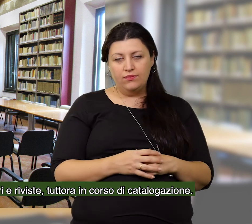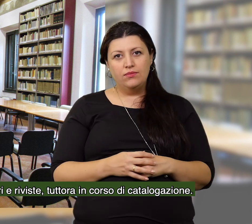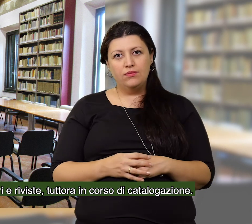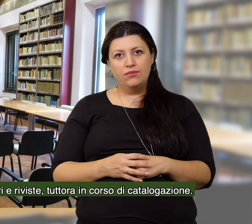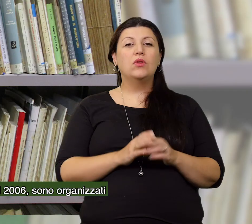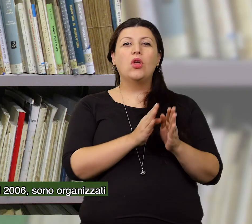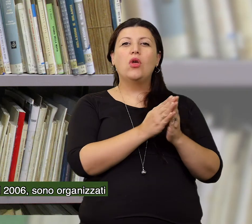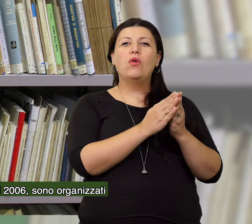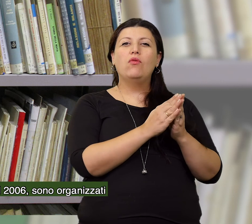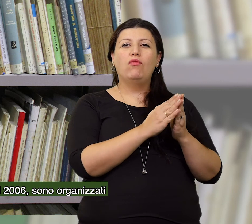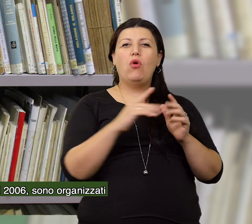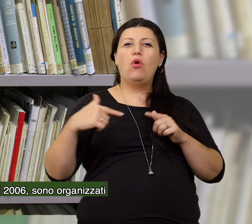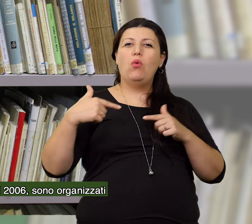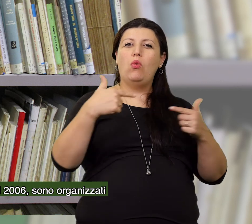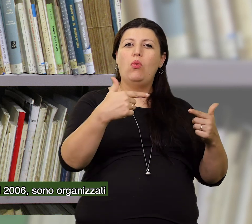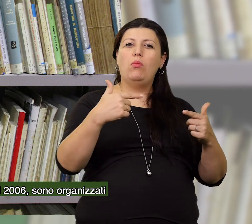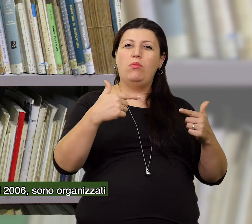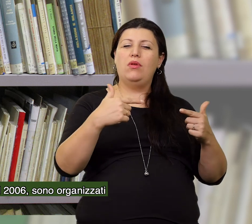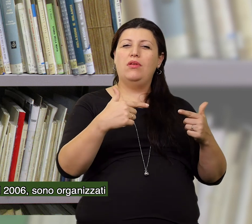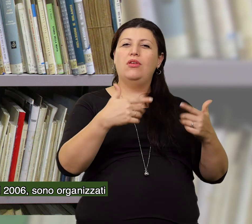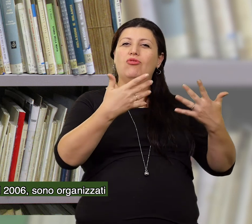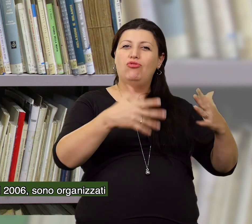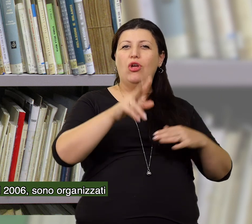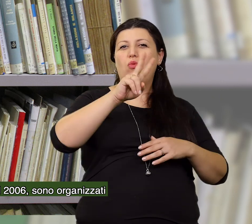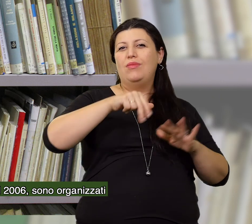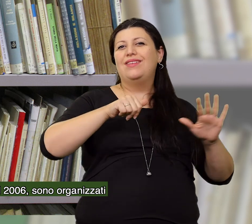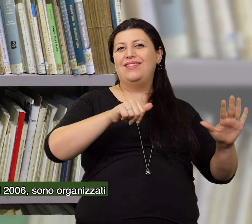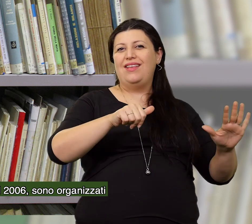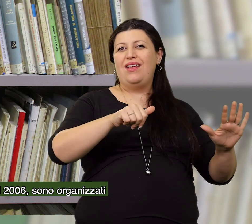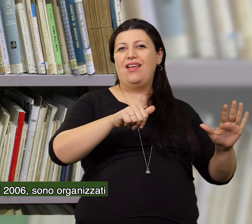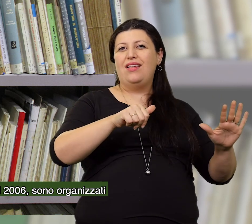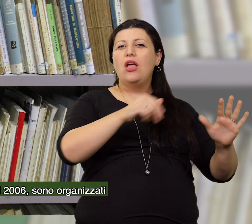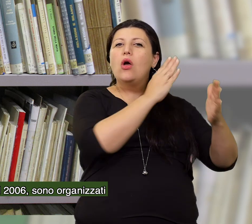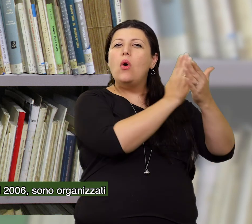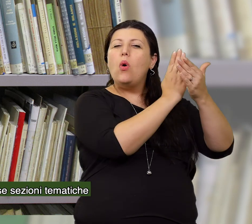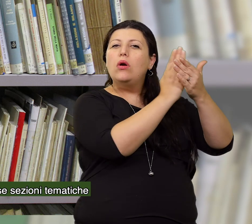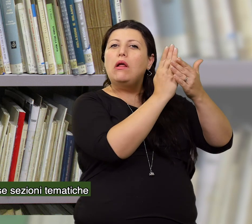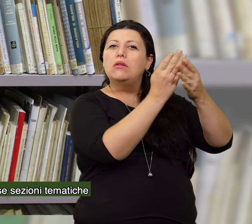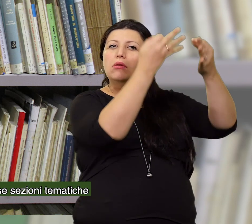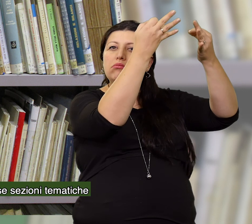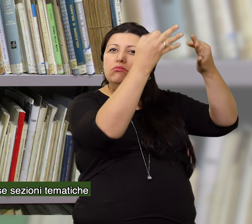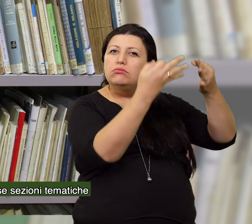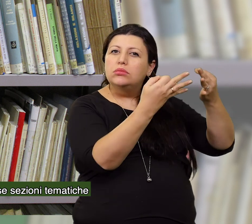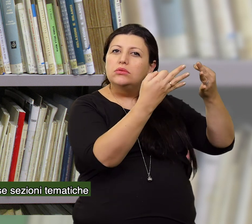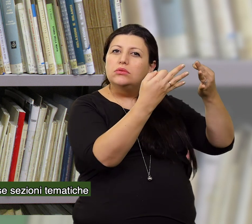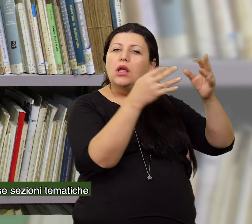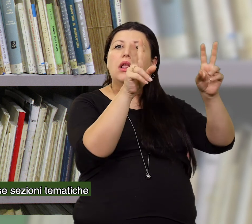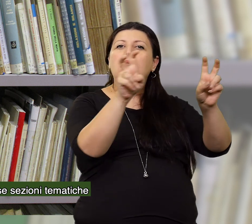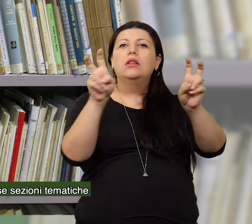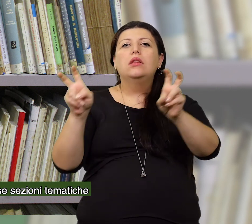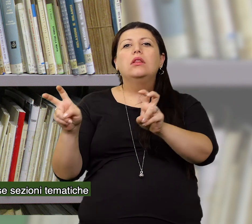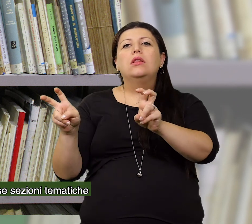I volumi donati nel 2006 sono organizzati secondo precise